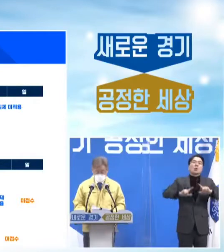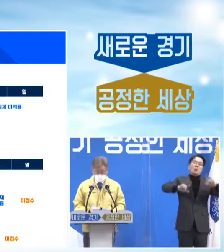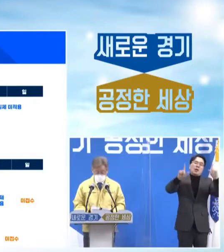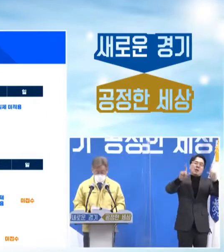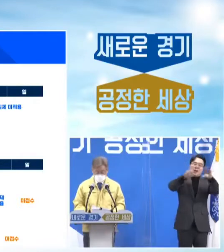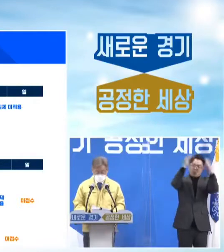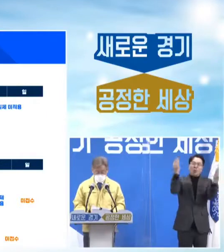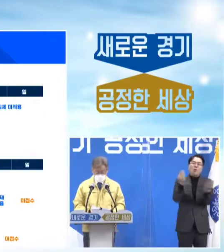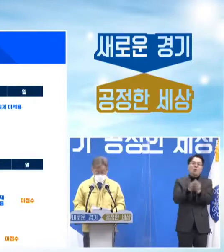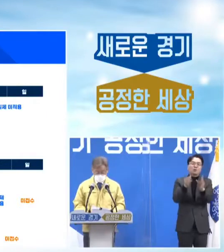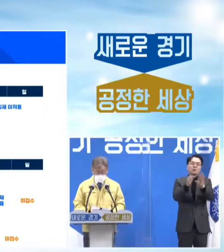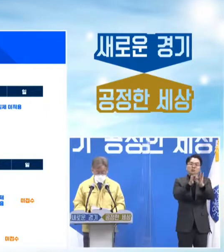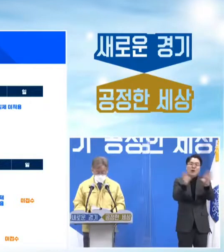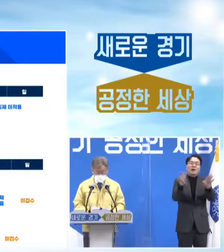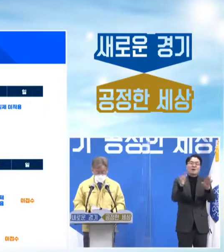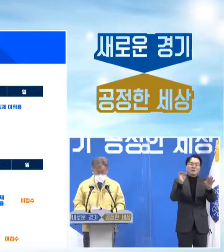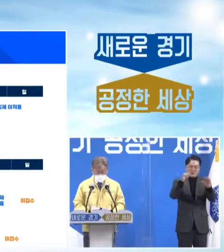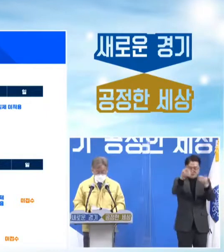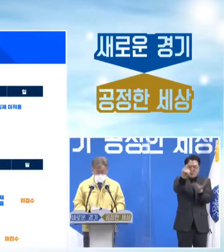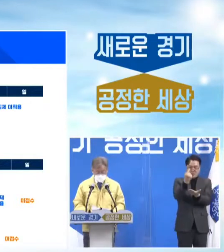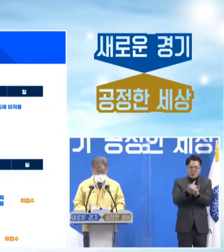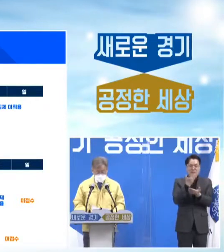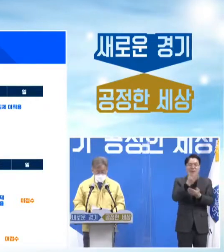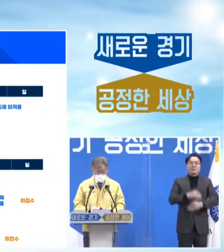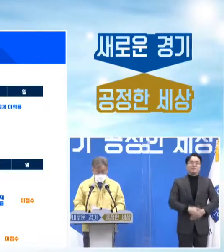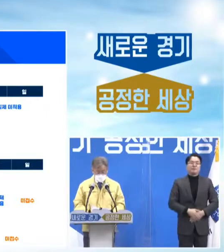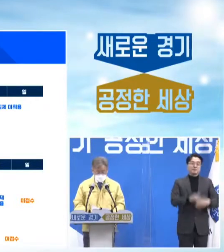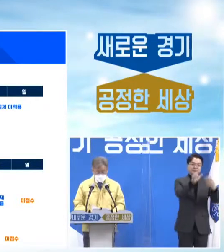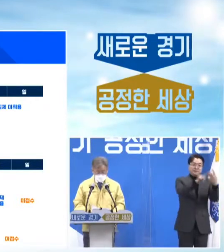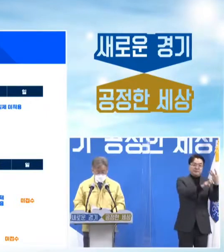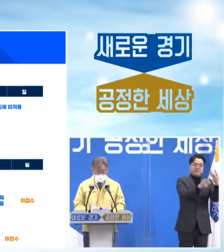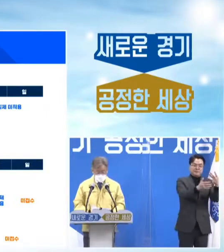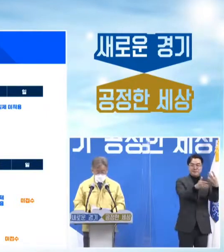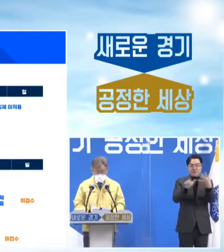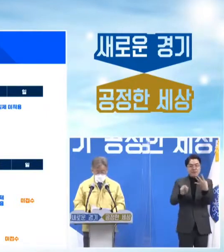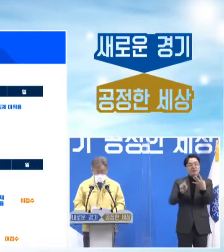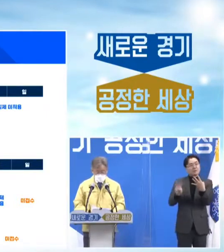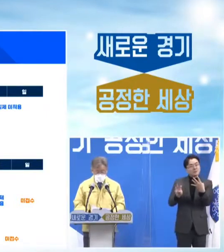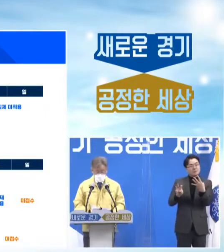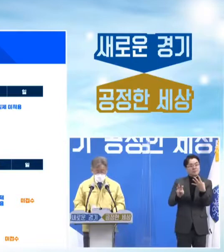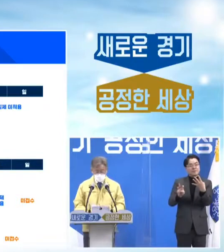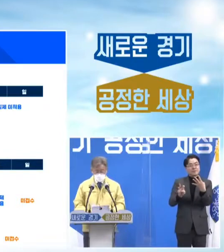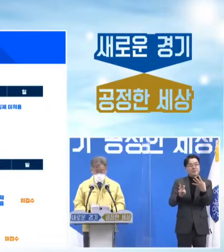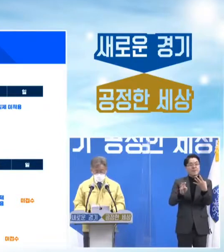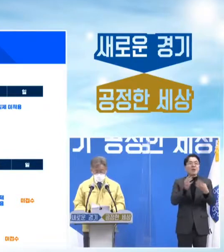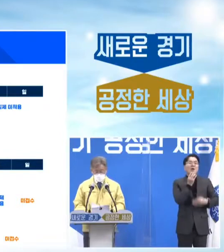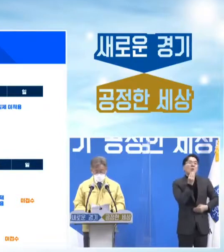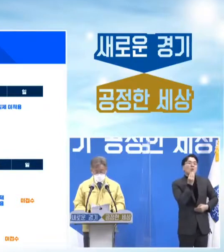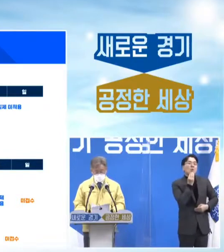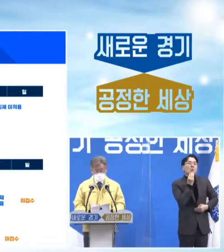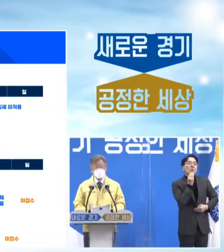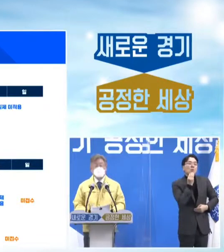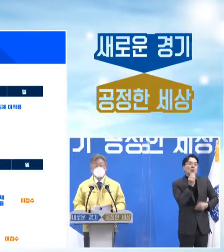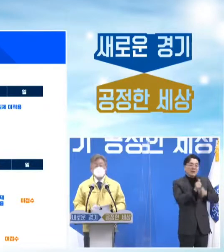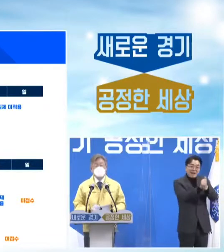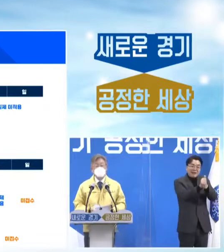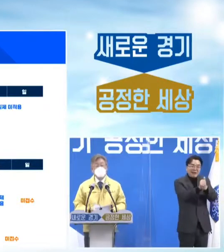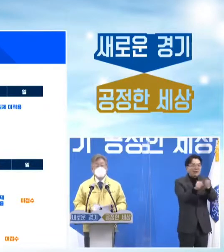모두 신청할 수 있습니다. 3월 29일부터 4월 30일까지는 요일별 오부제 없이